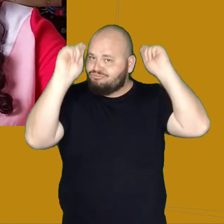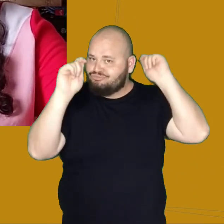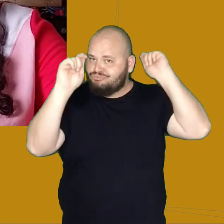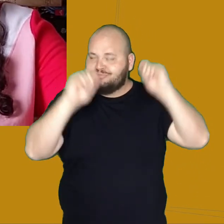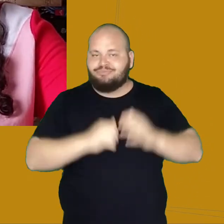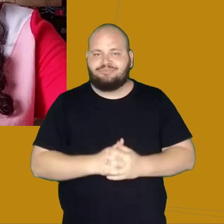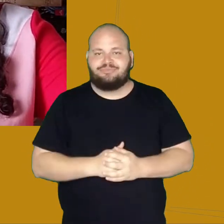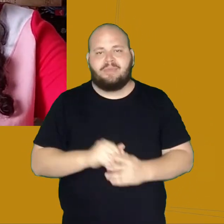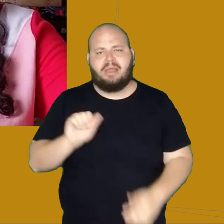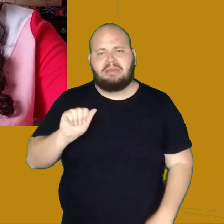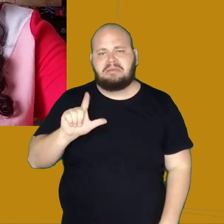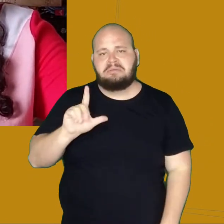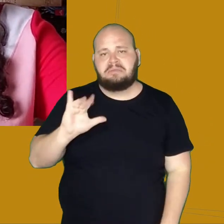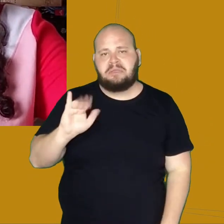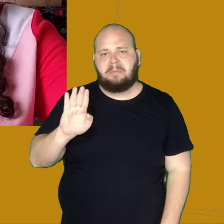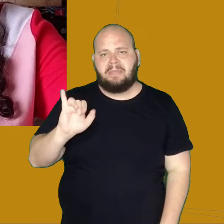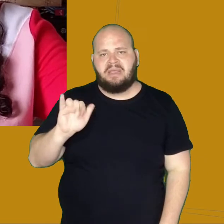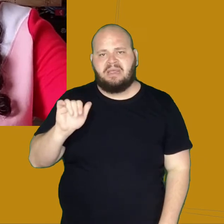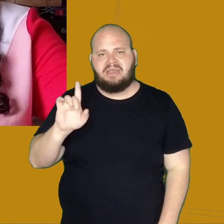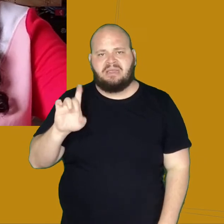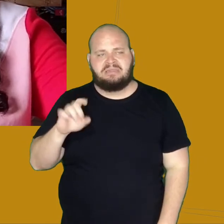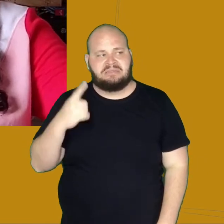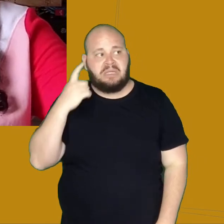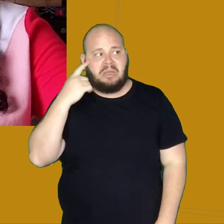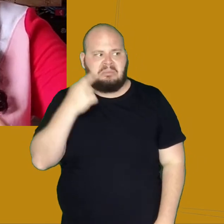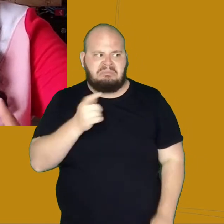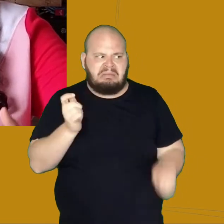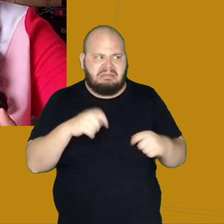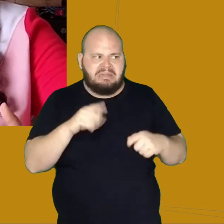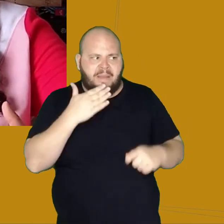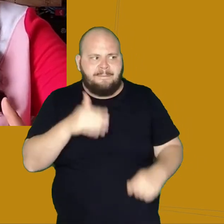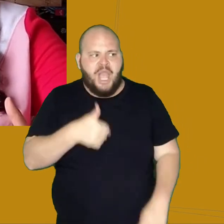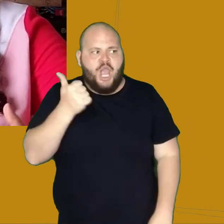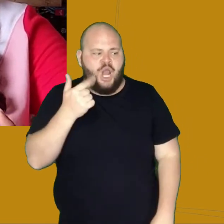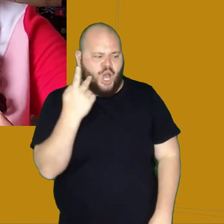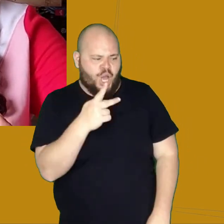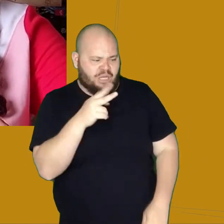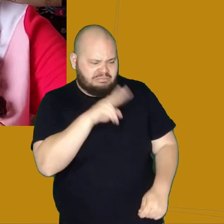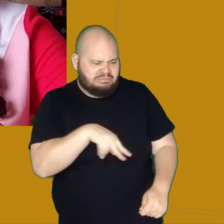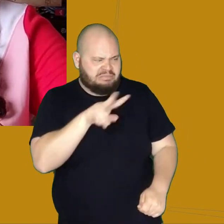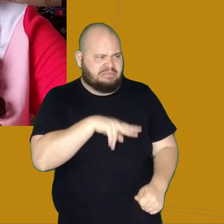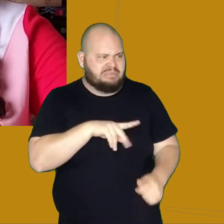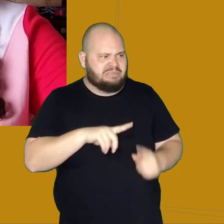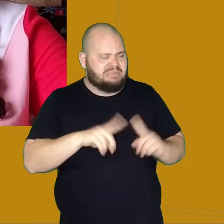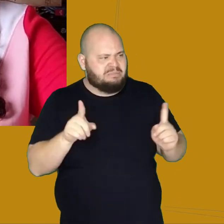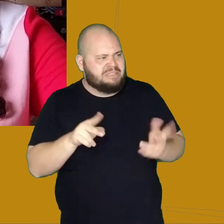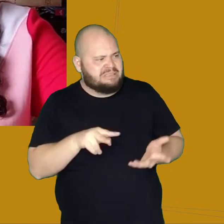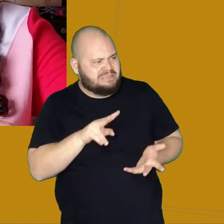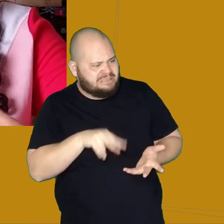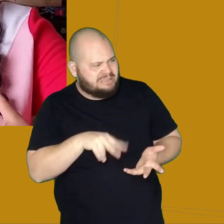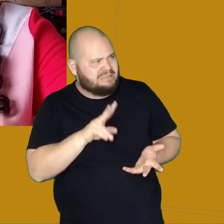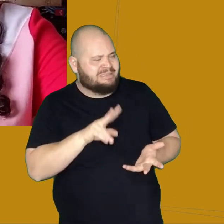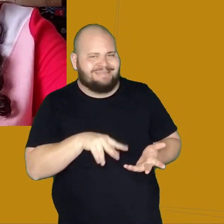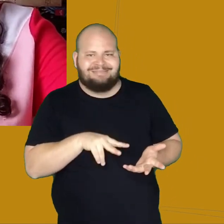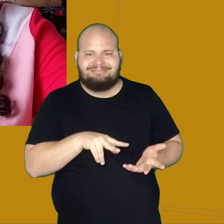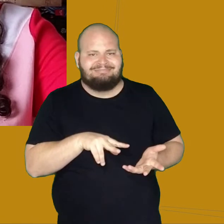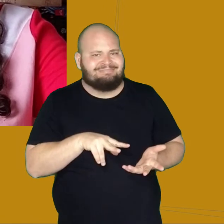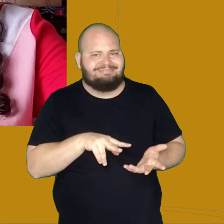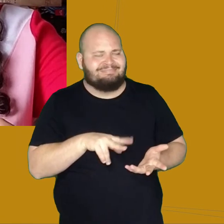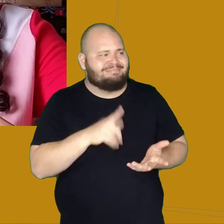O Alcibiades ficou esperançoso, pois acreditava que esse último item poderia salvar o resto da roupa. Porém, depois que